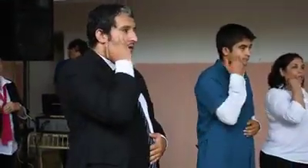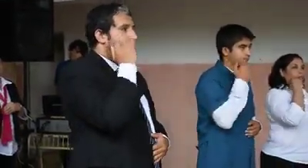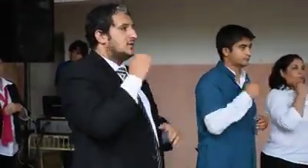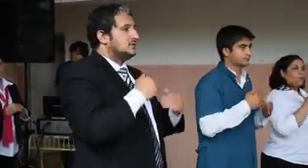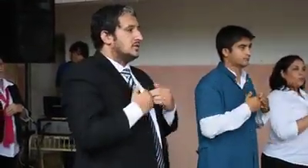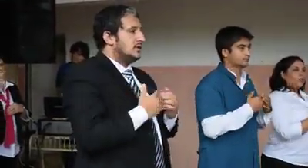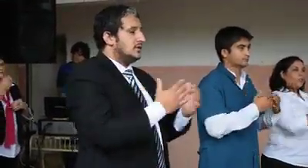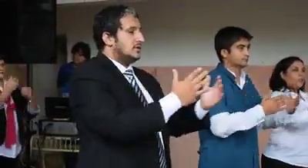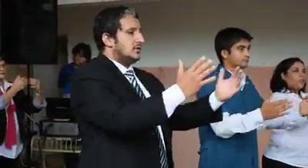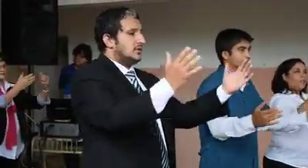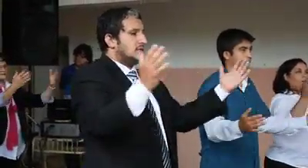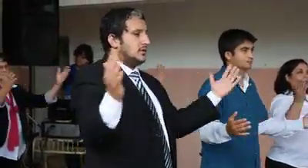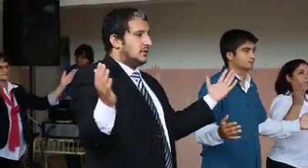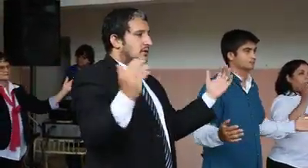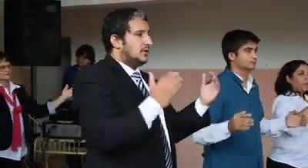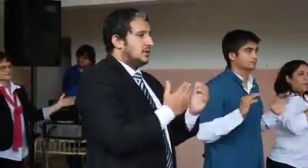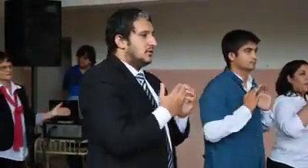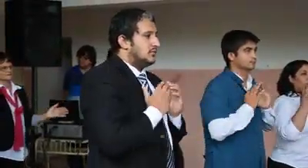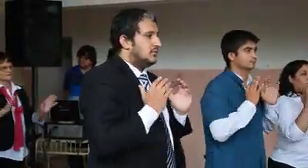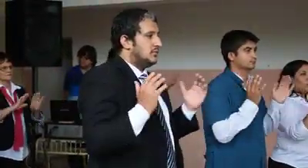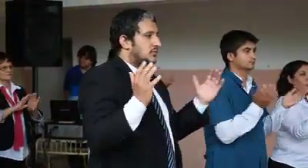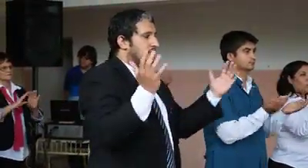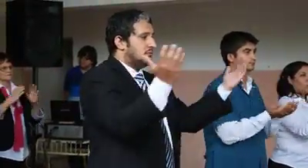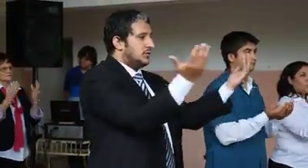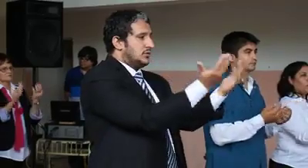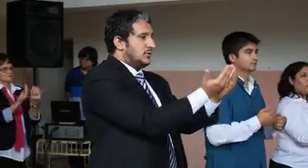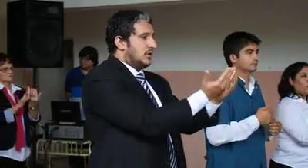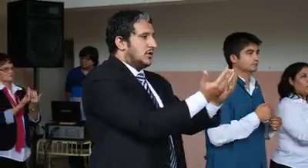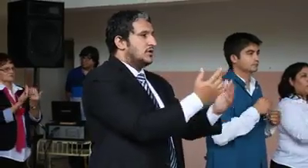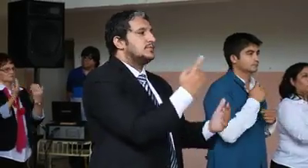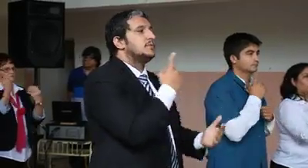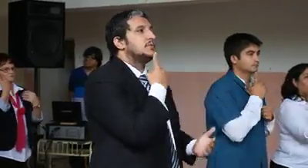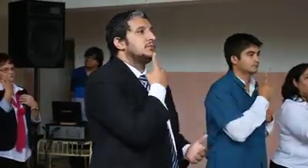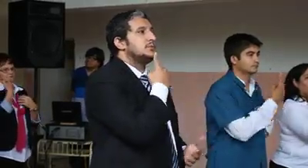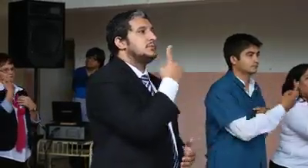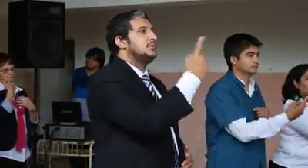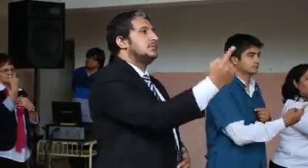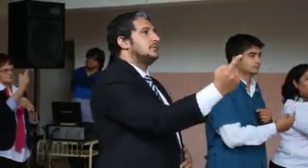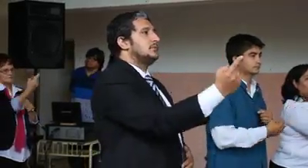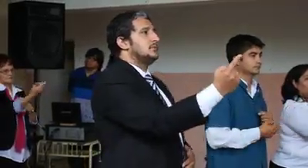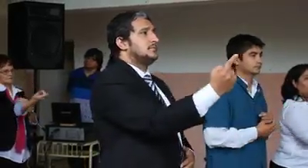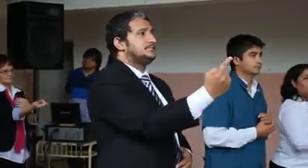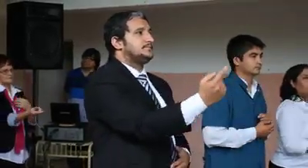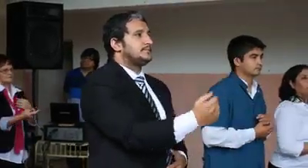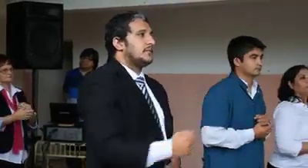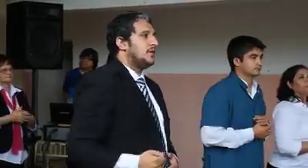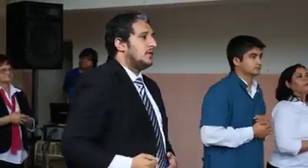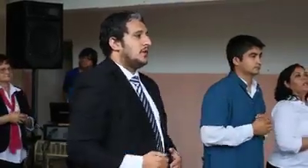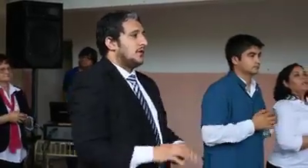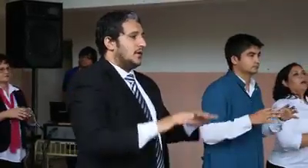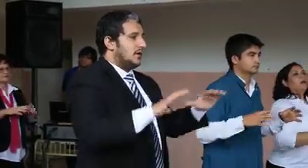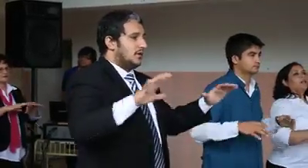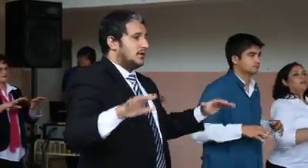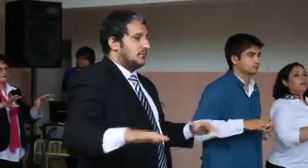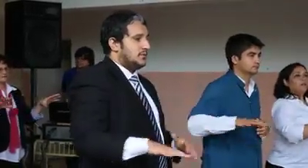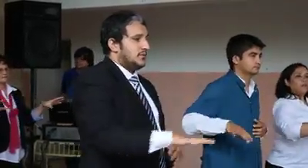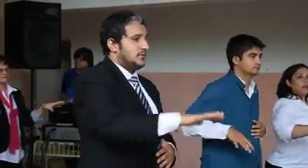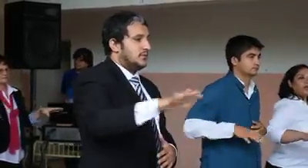los libres del mundo responden hay afuera